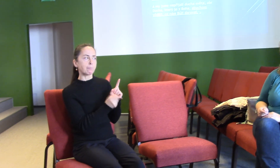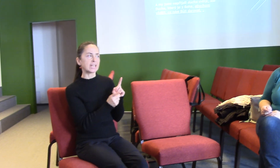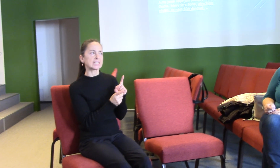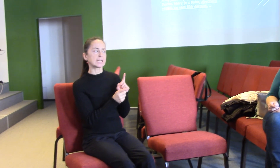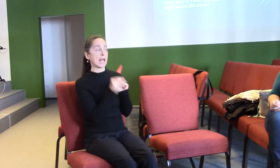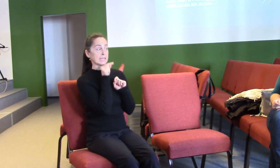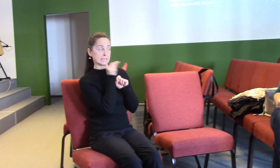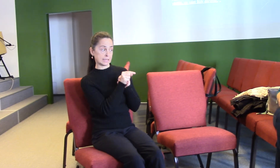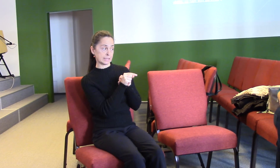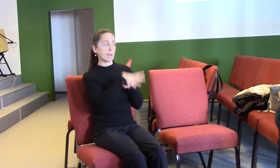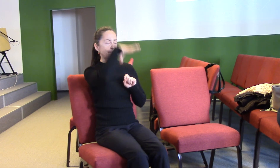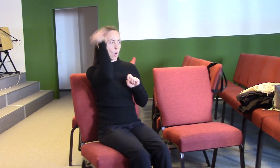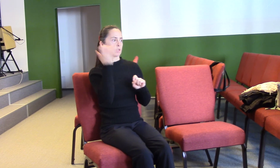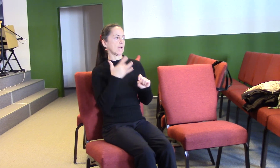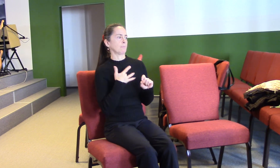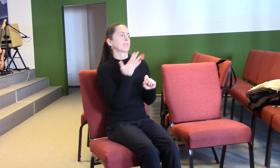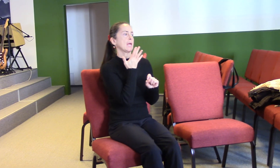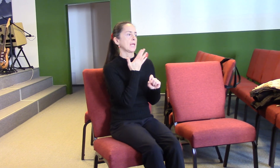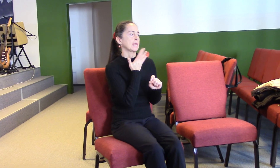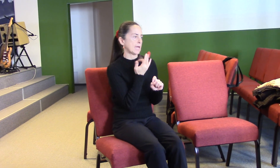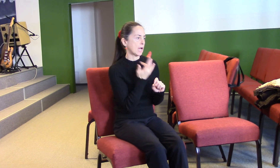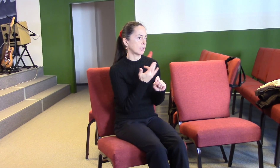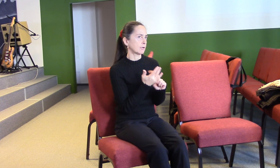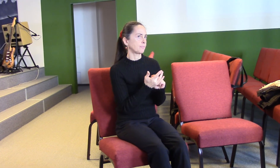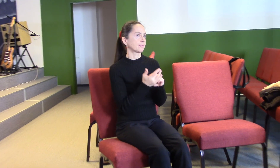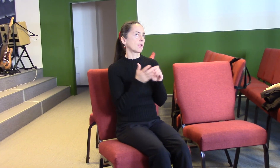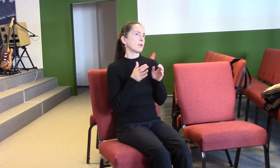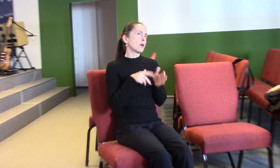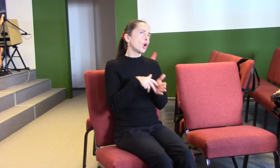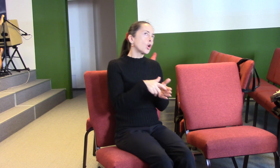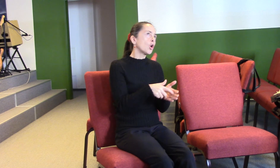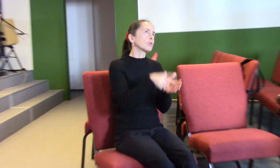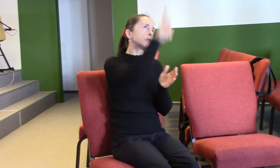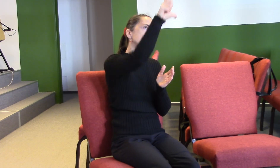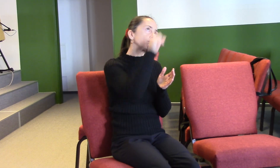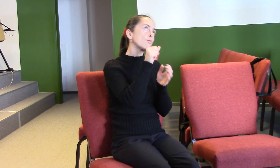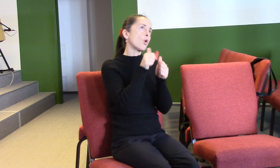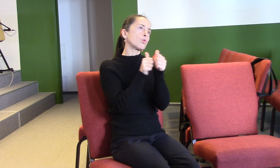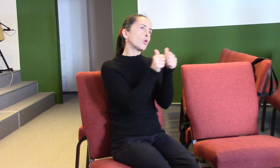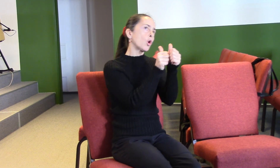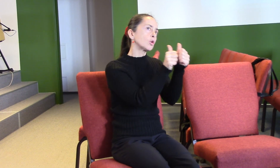kvalita našeho života, chození s Bohem, vychází z toho, do jaké míry Boha znám.